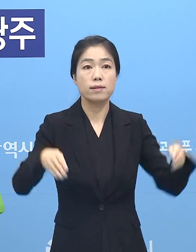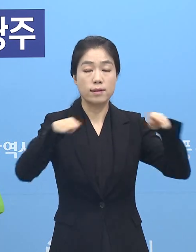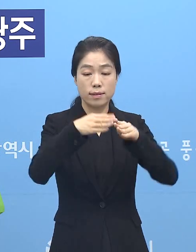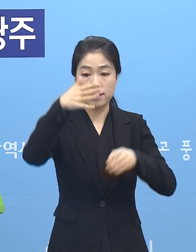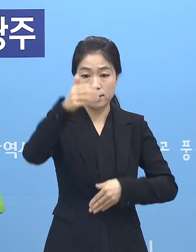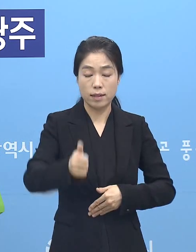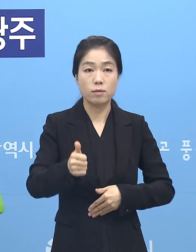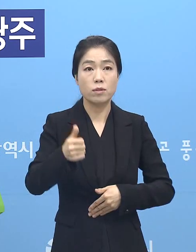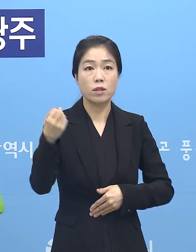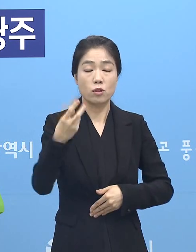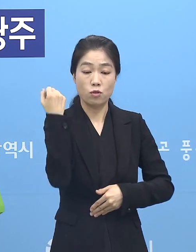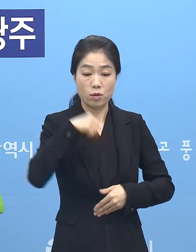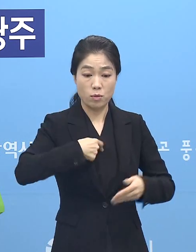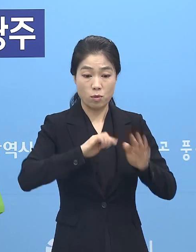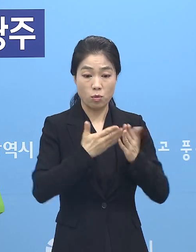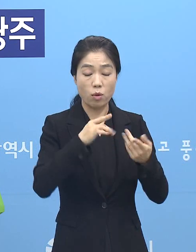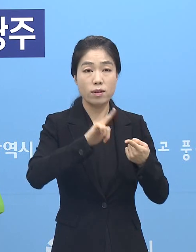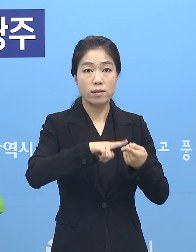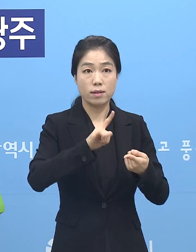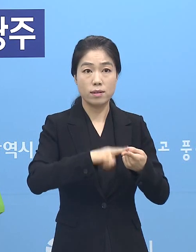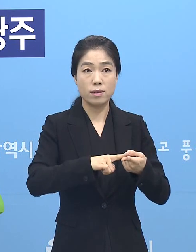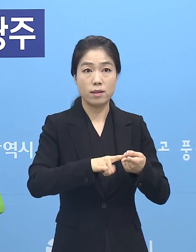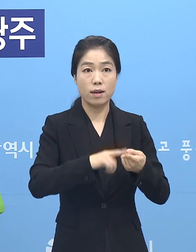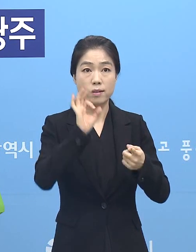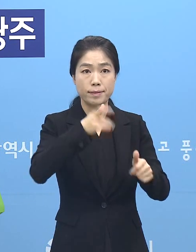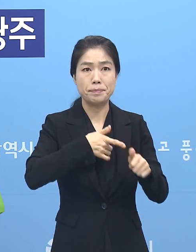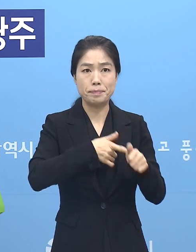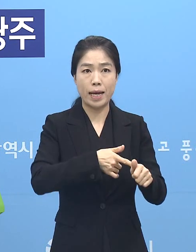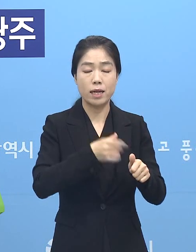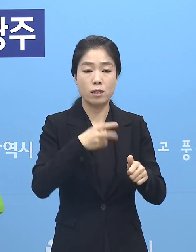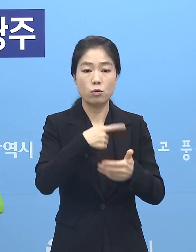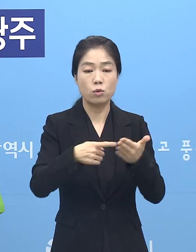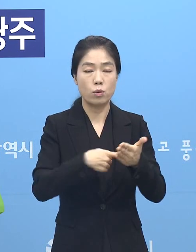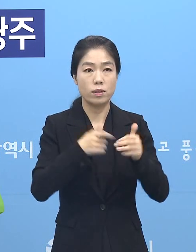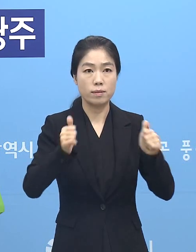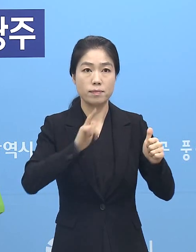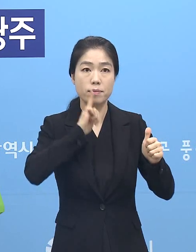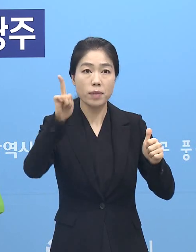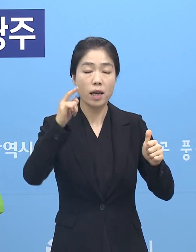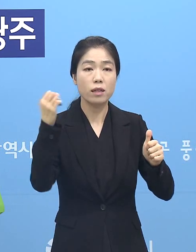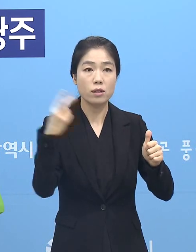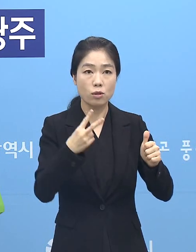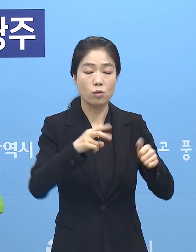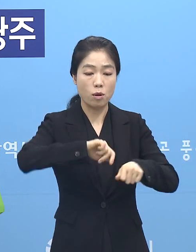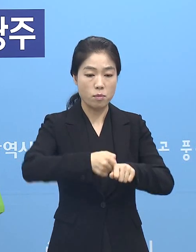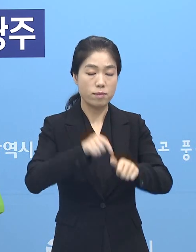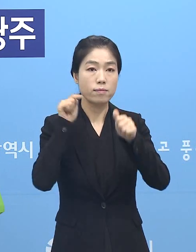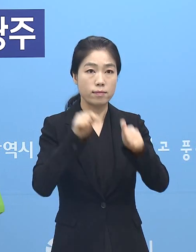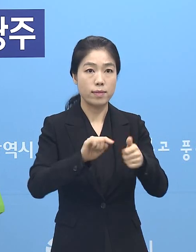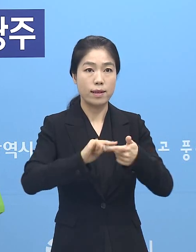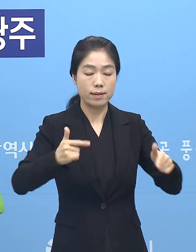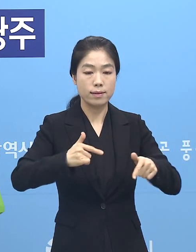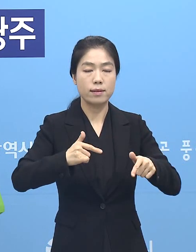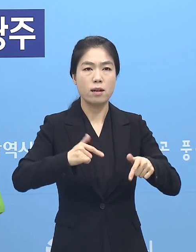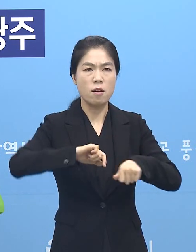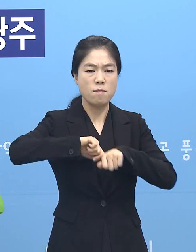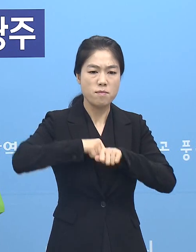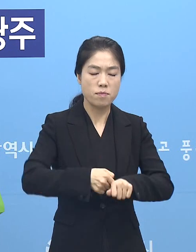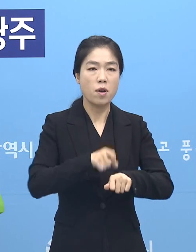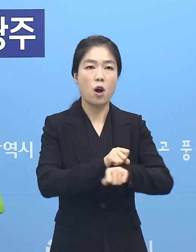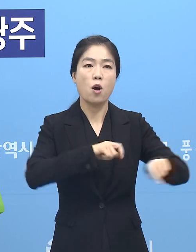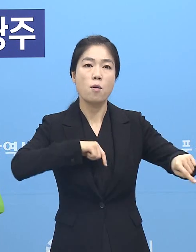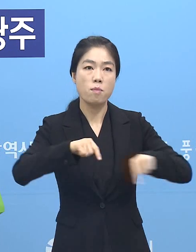책임자와 위반 당사자에게 구상권과 손해배상을 포함한 과태료 부과 등 강력한